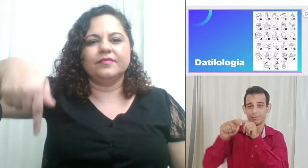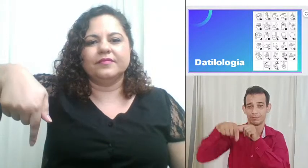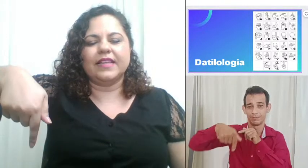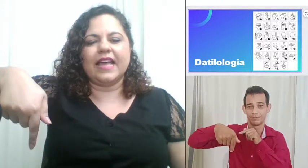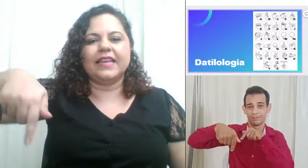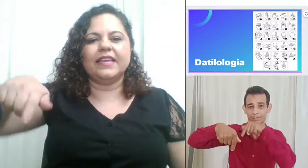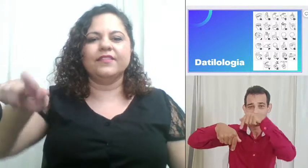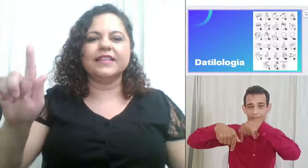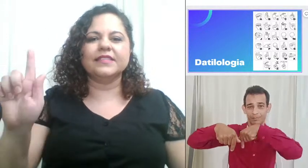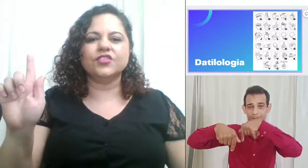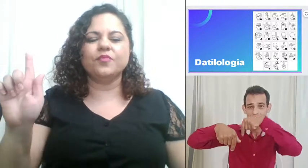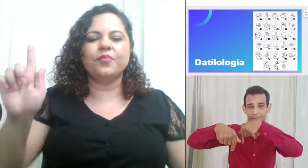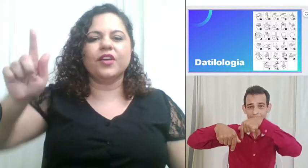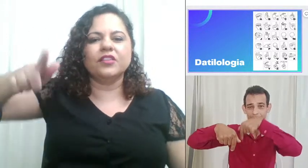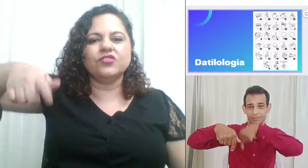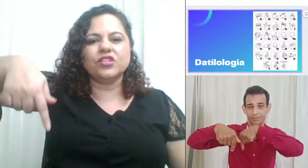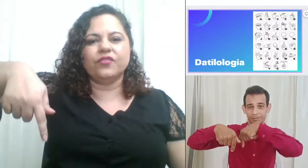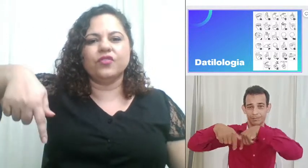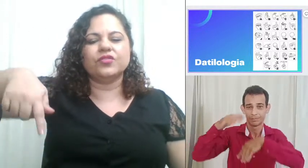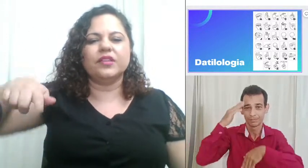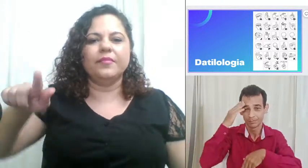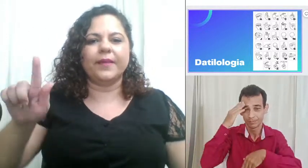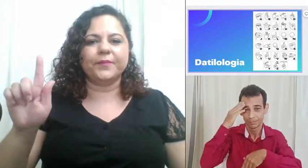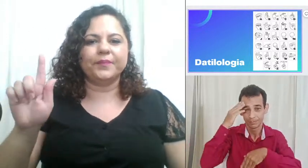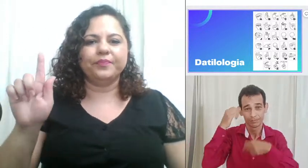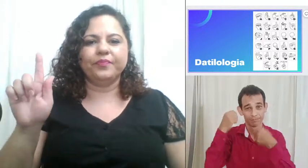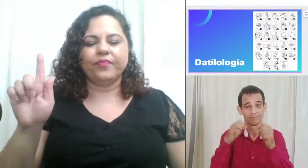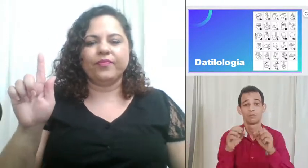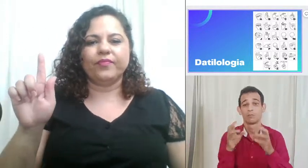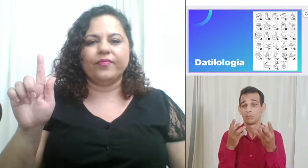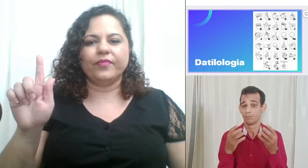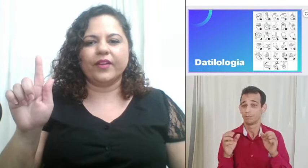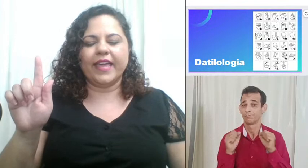aqui vai exigir um pouquinho de esforço também ok